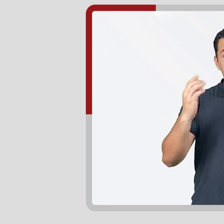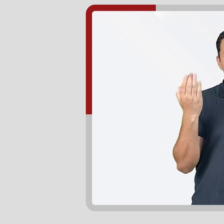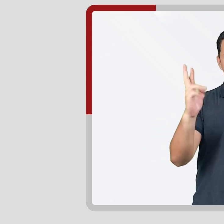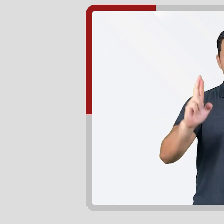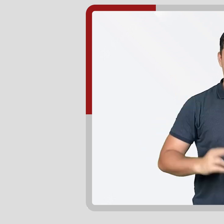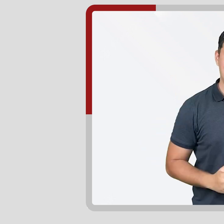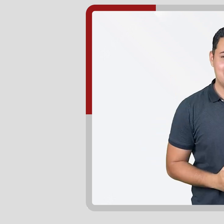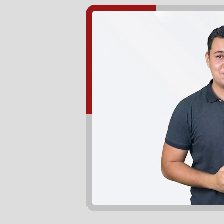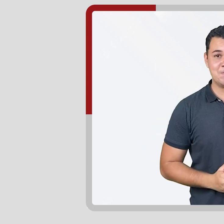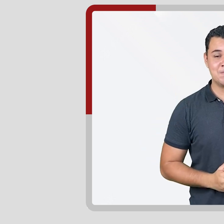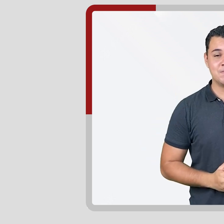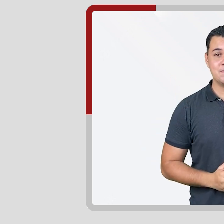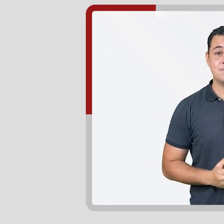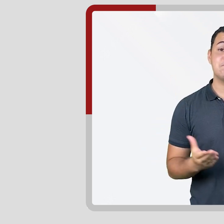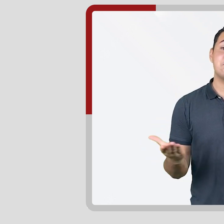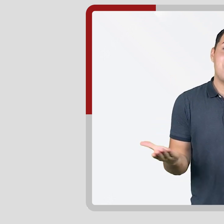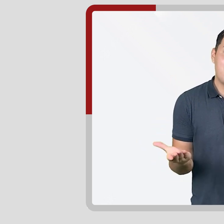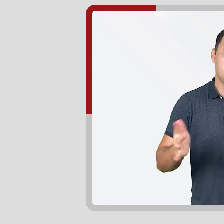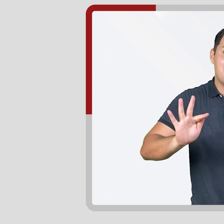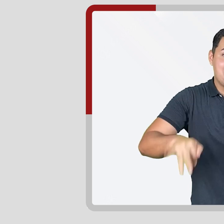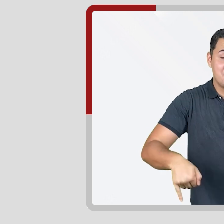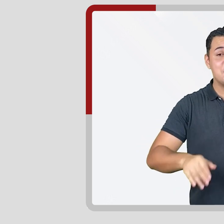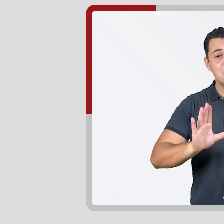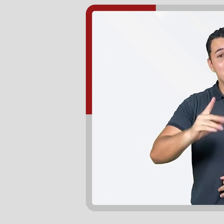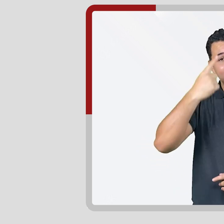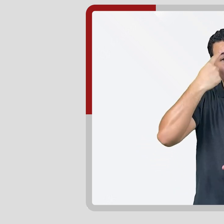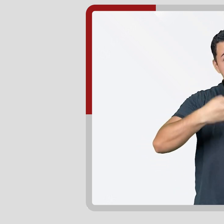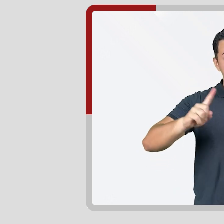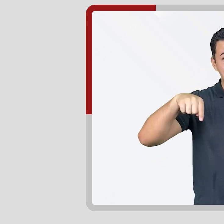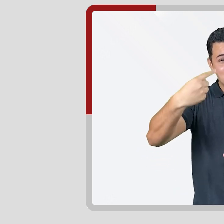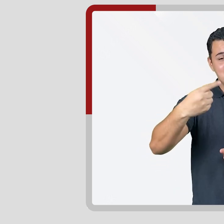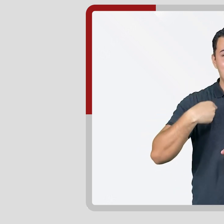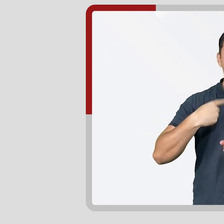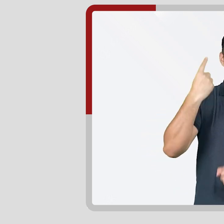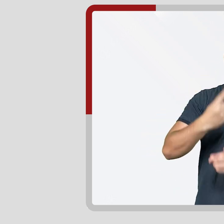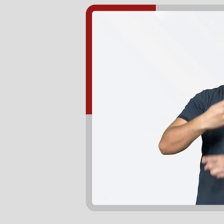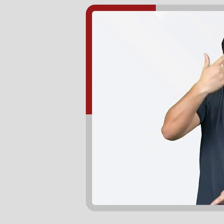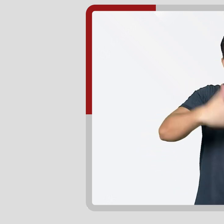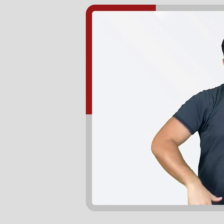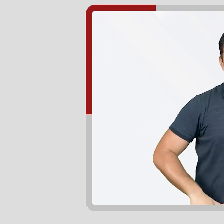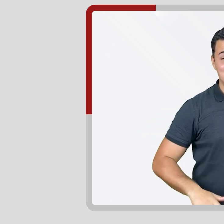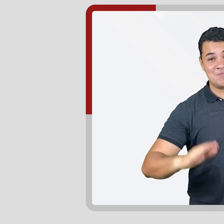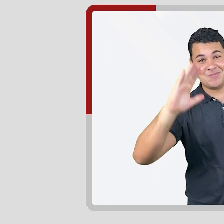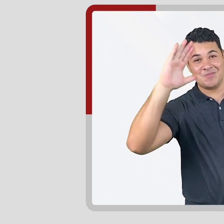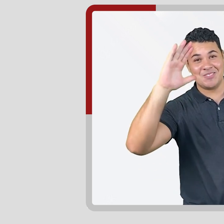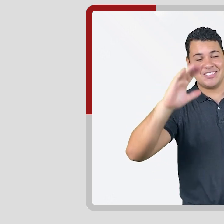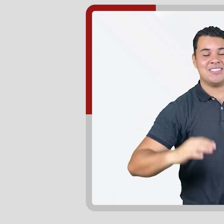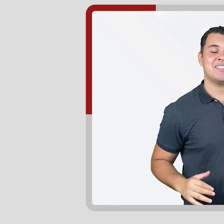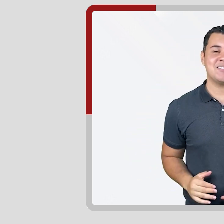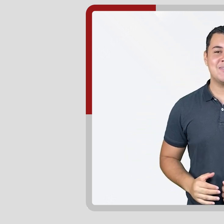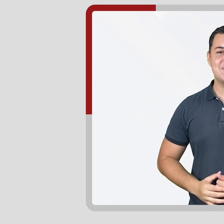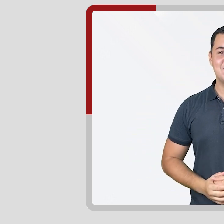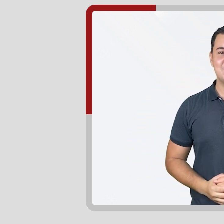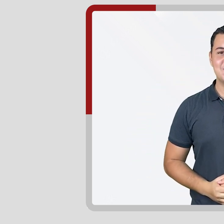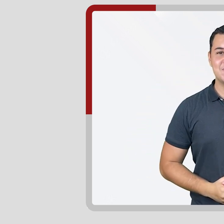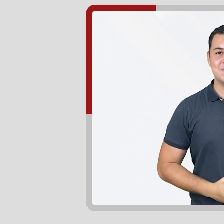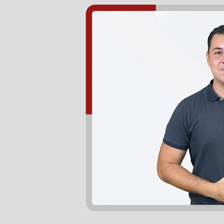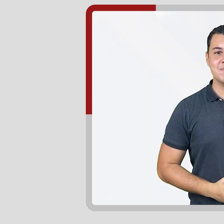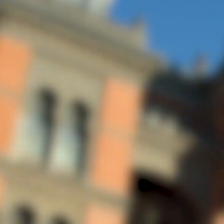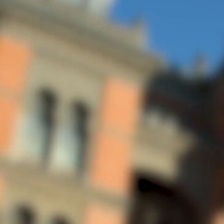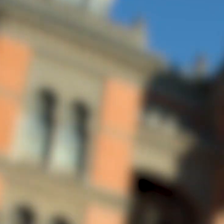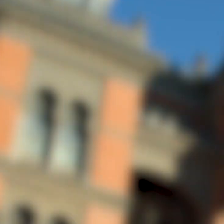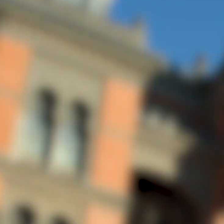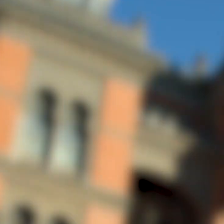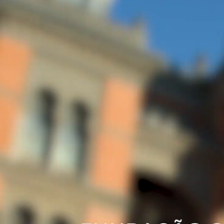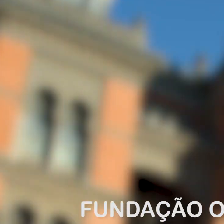.br A gente fica por aqui e tem um encontro marcado na próxima semana. Até lá!